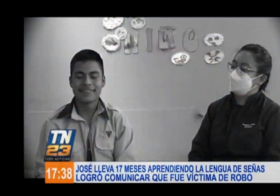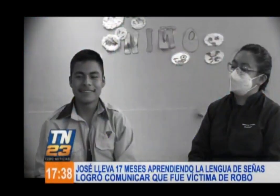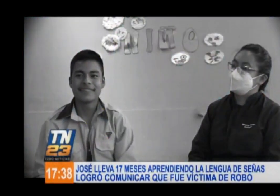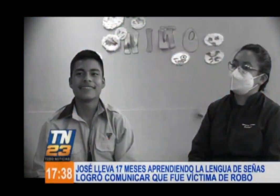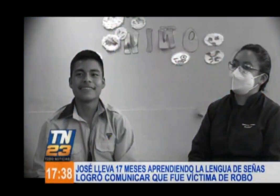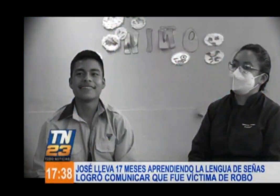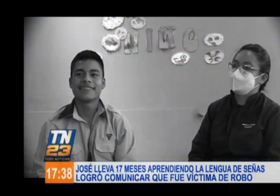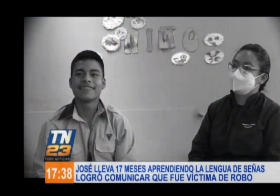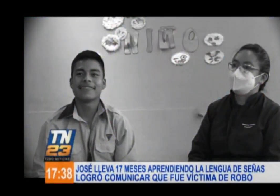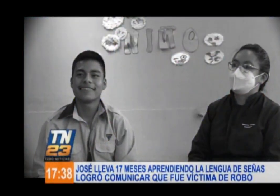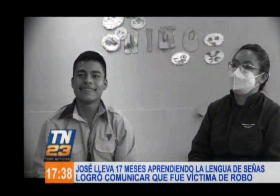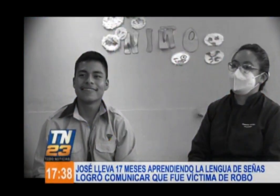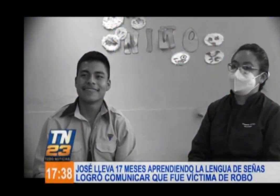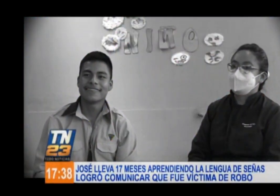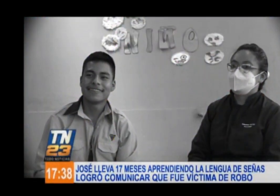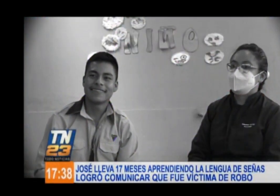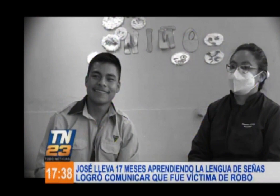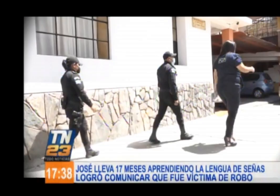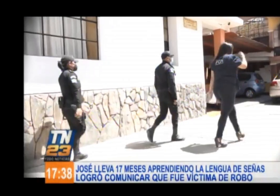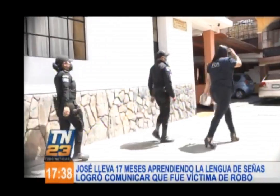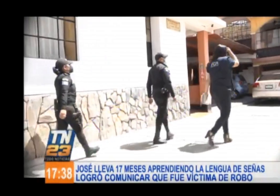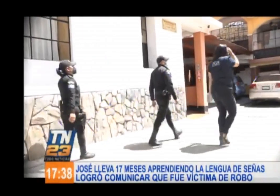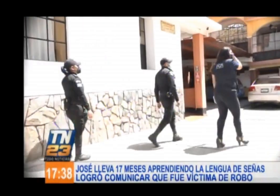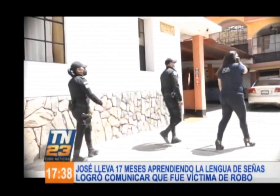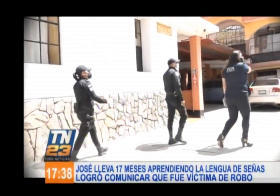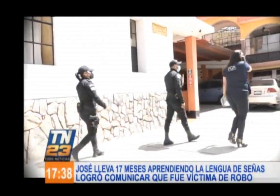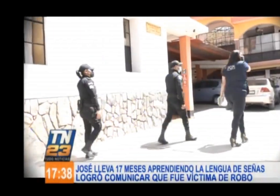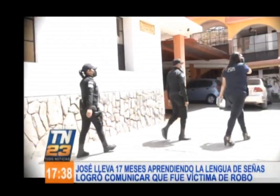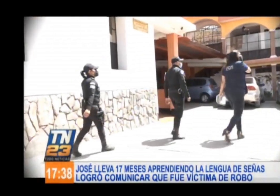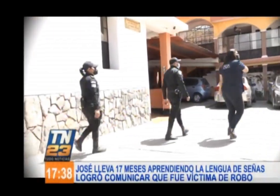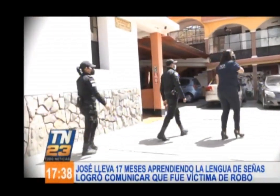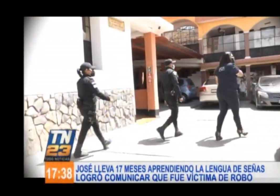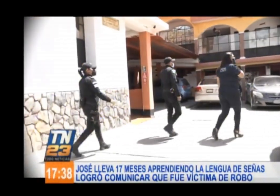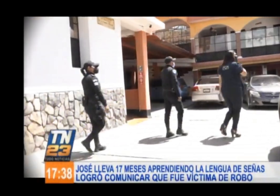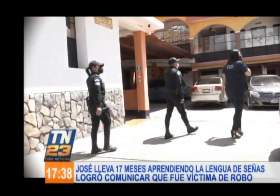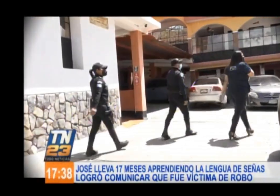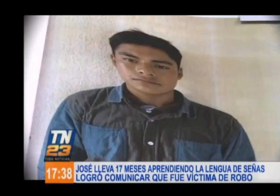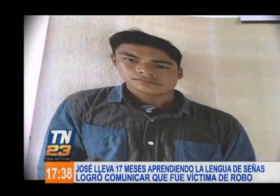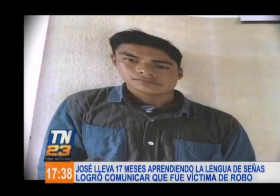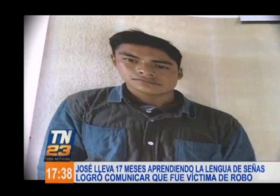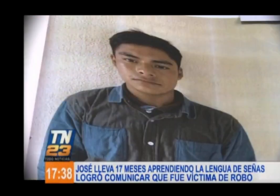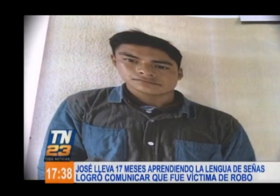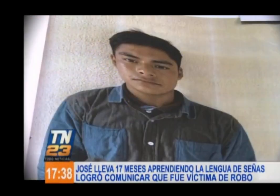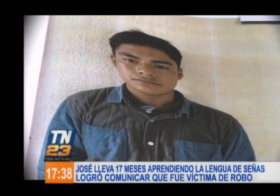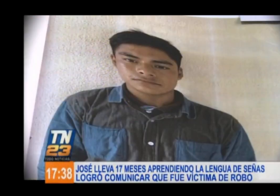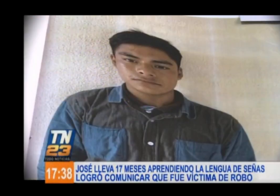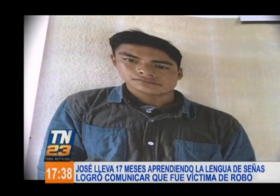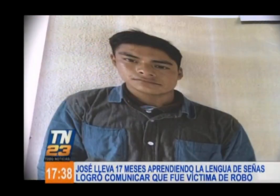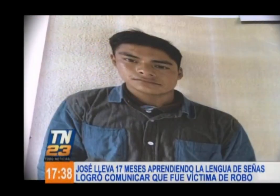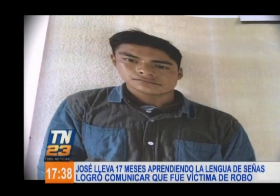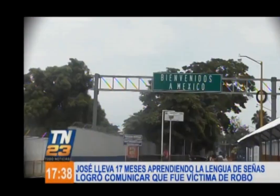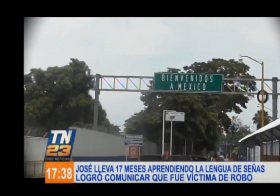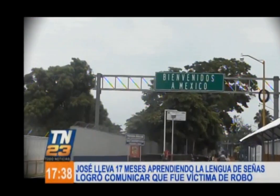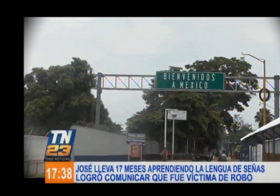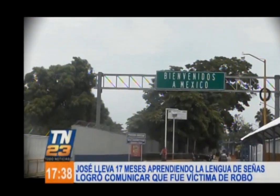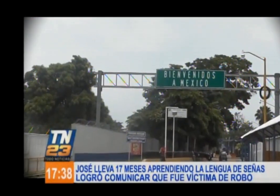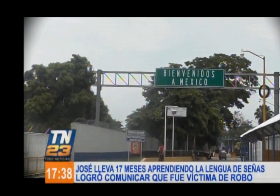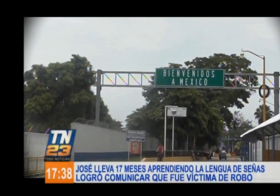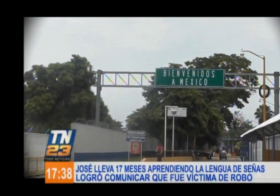La hipótesis de las autoridades de la Procuraduría General de la Nación es que si José es de origen mexicano, probablemente después de